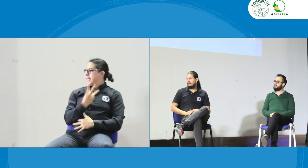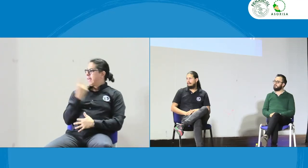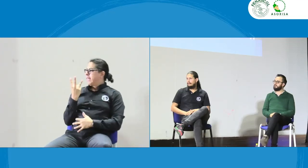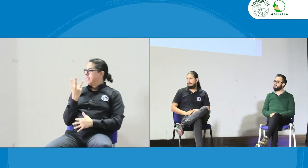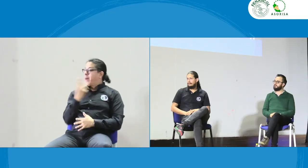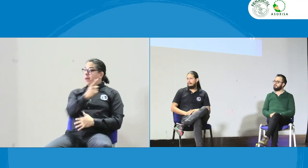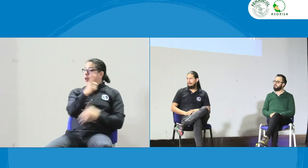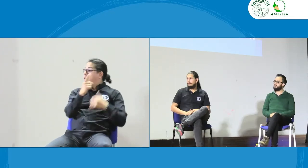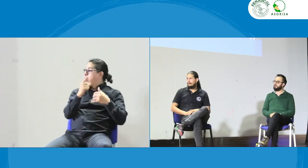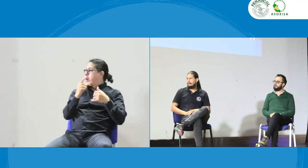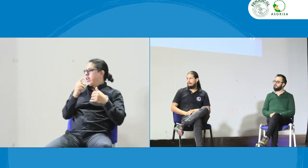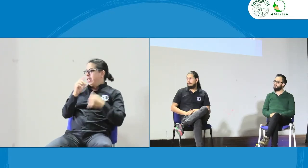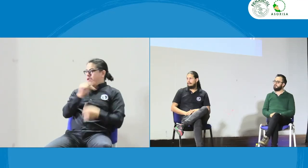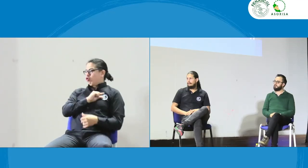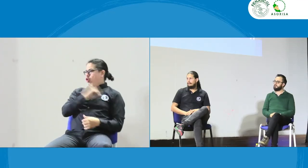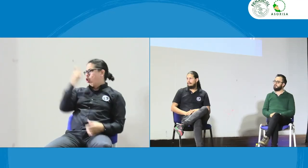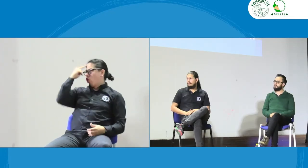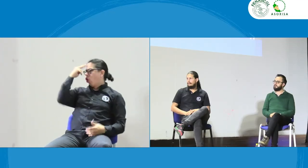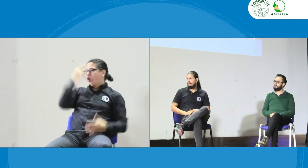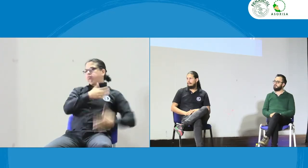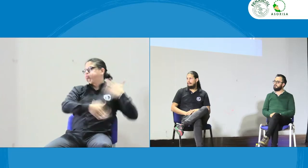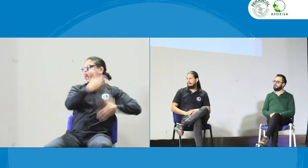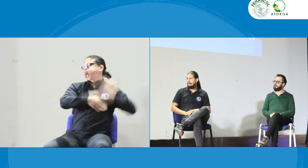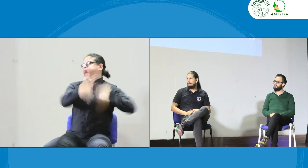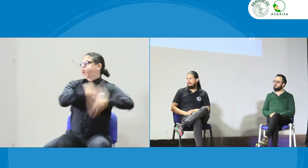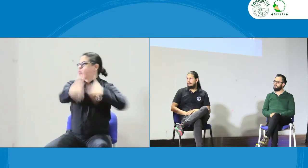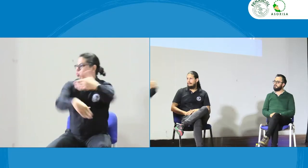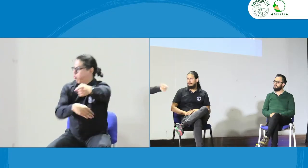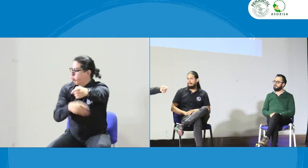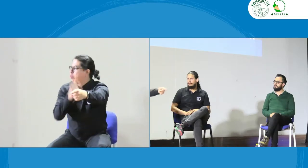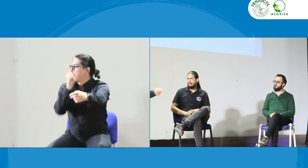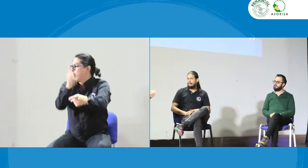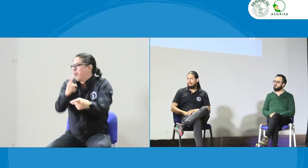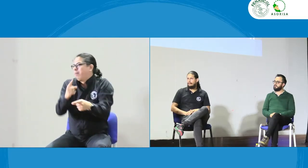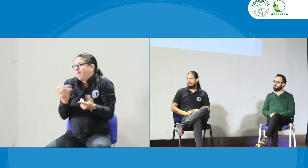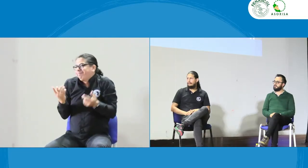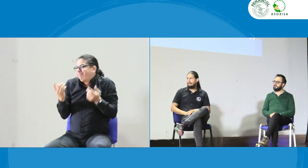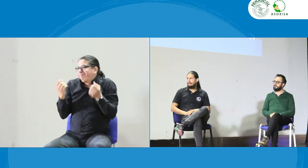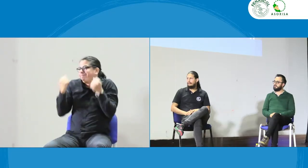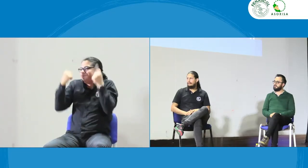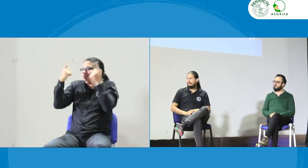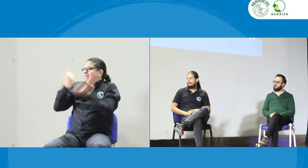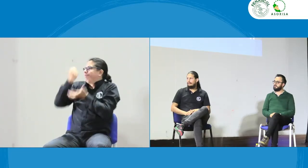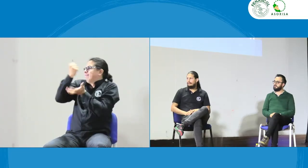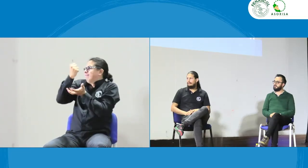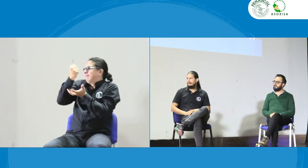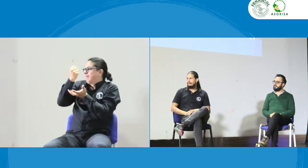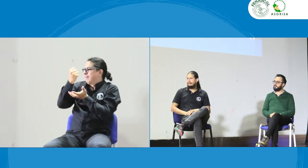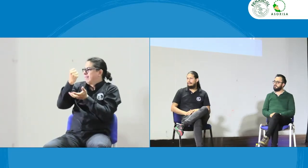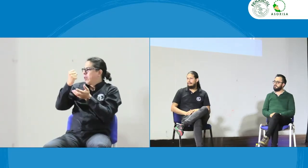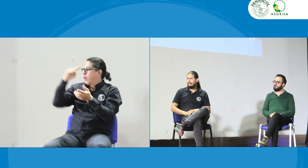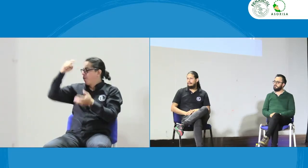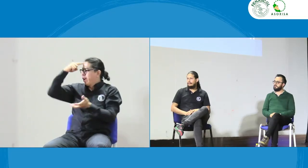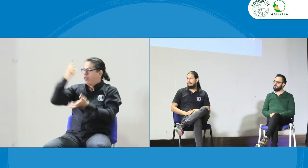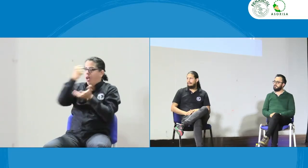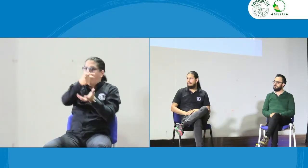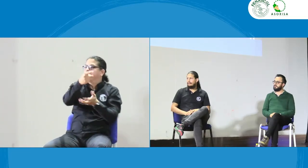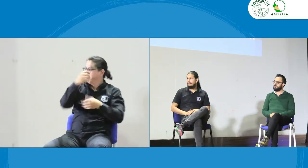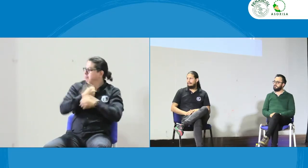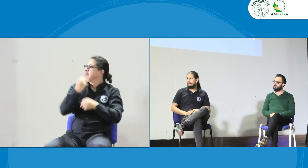pero tanto INSOR como FENIL las asociaciones de intérpretes es un proceso que se tiene que hacer es